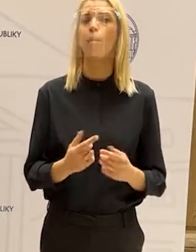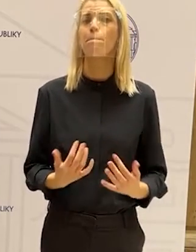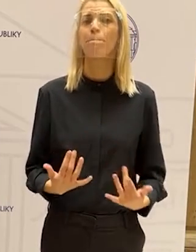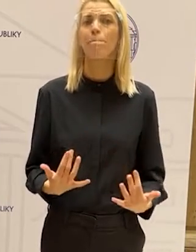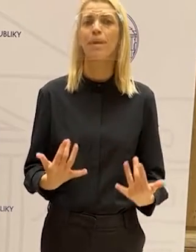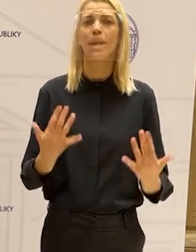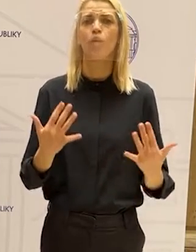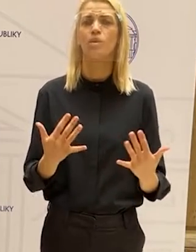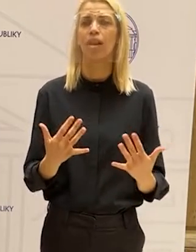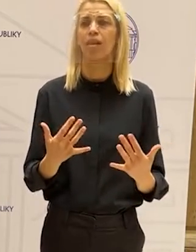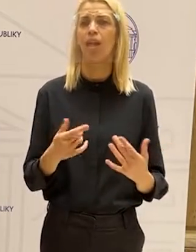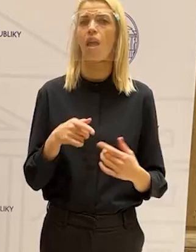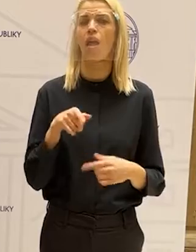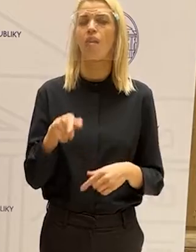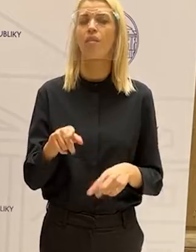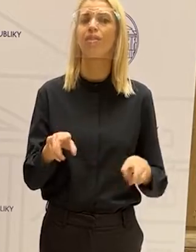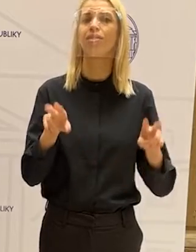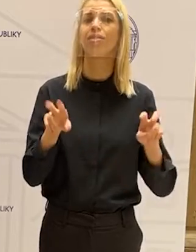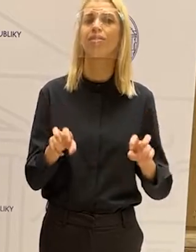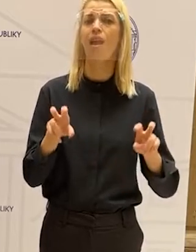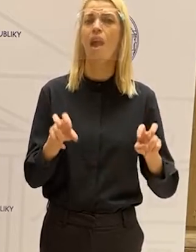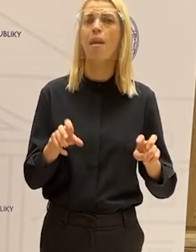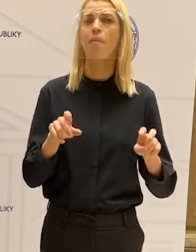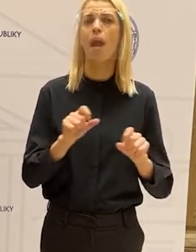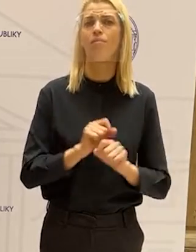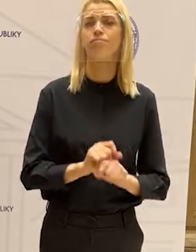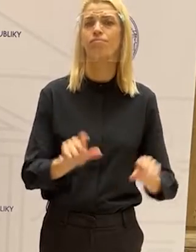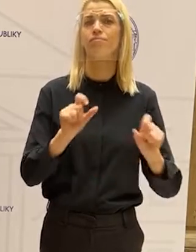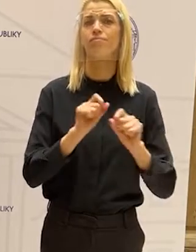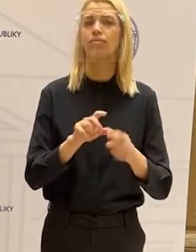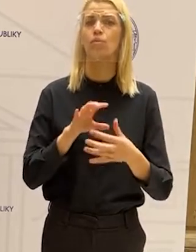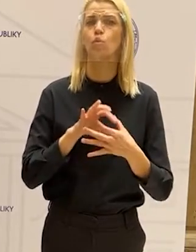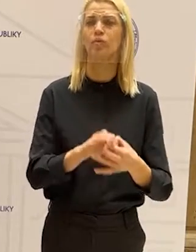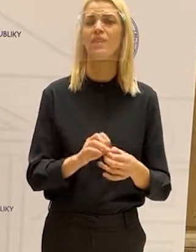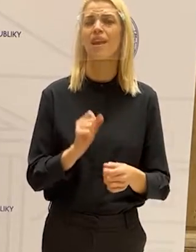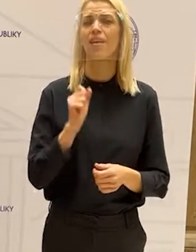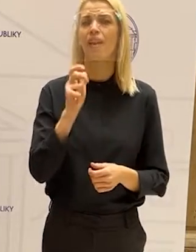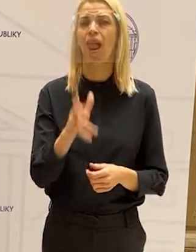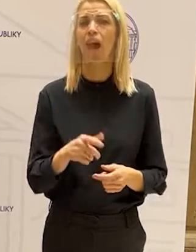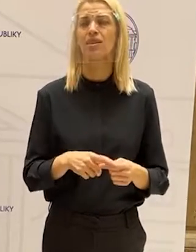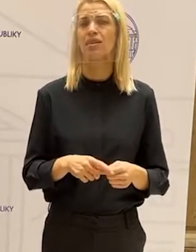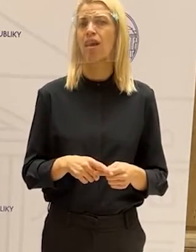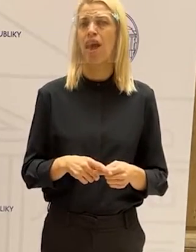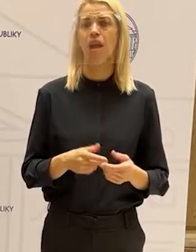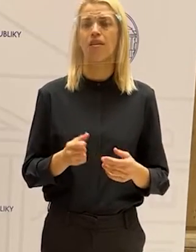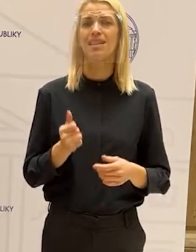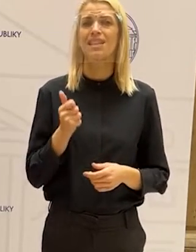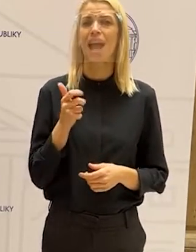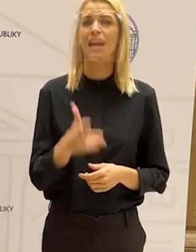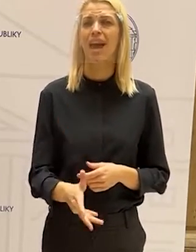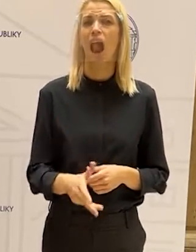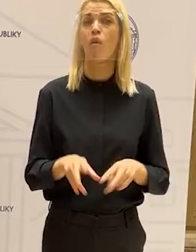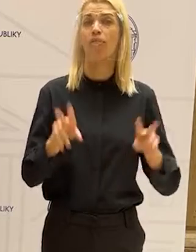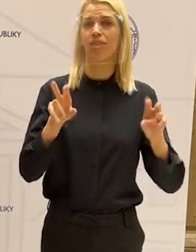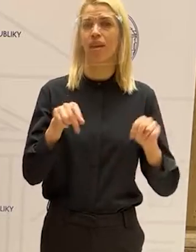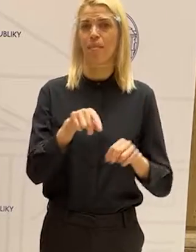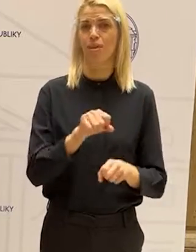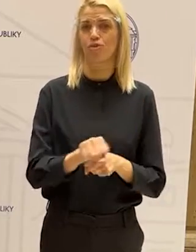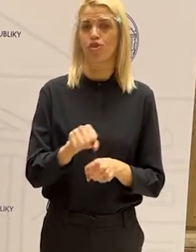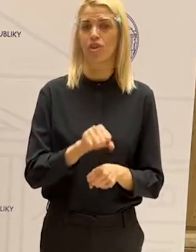a nenápadne vniesla túto tému do seriálov, do relácií. Hovorila a hovorila o tejto téme